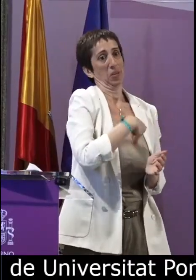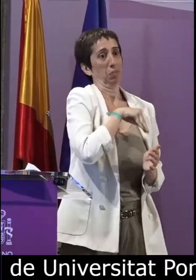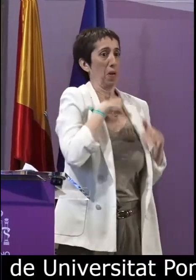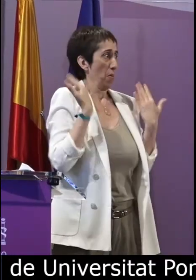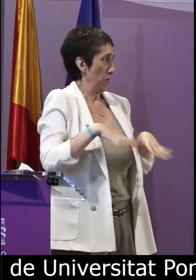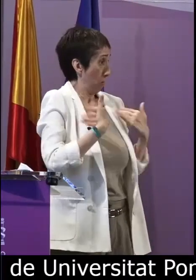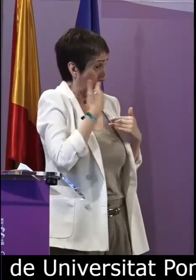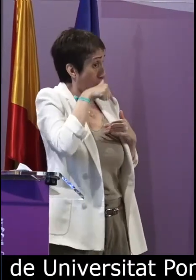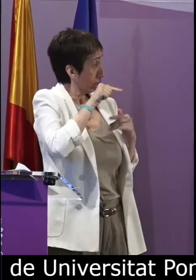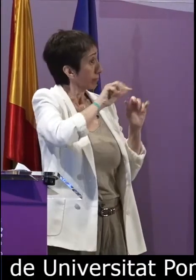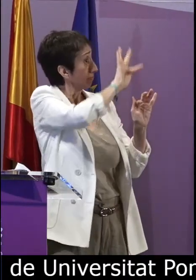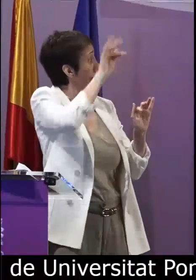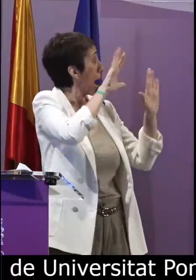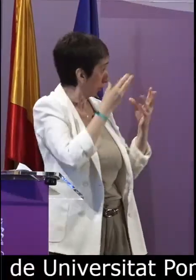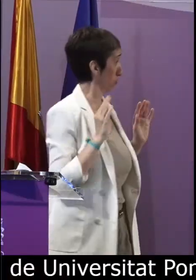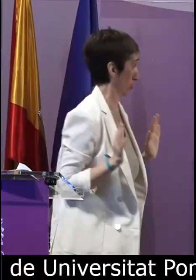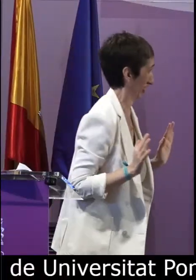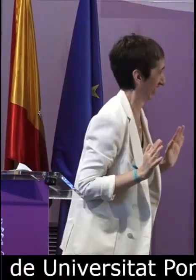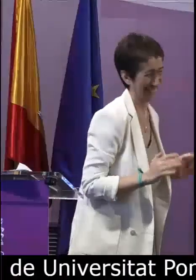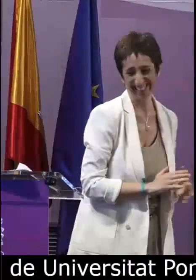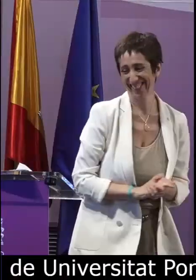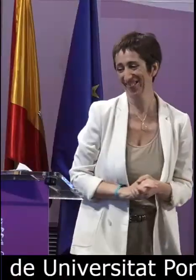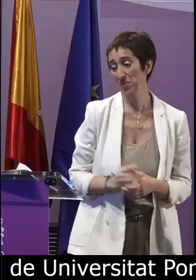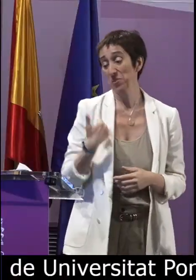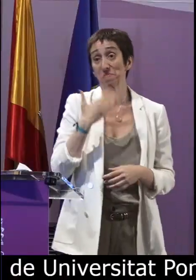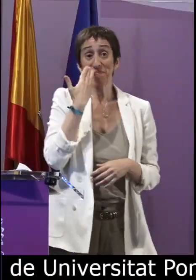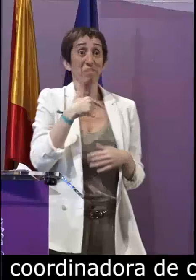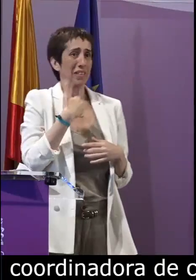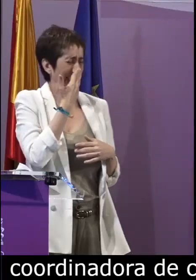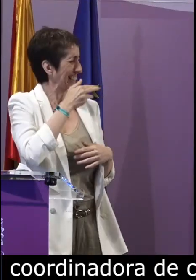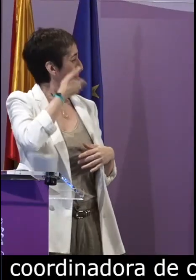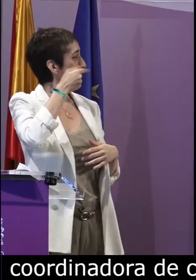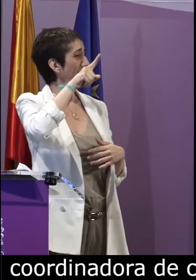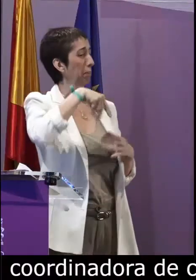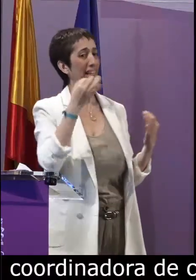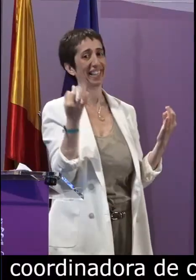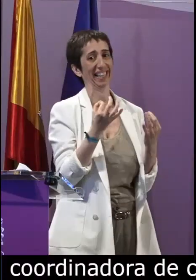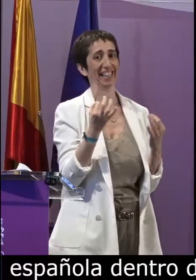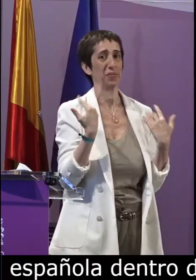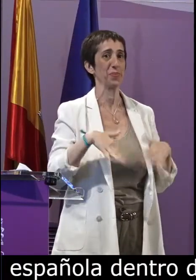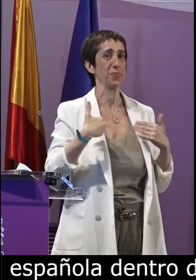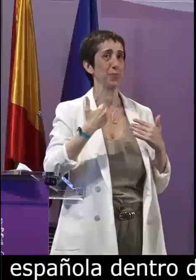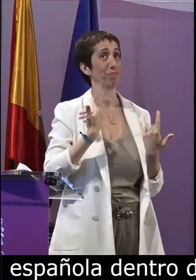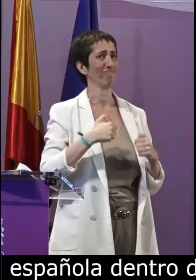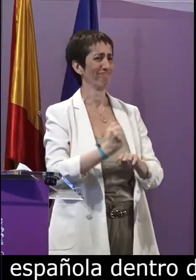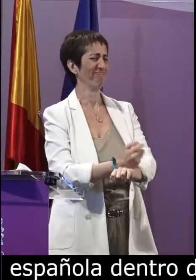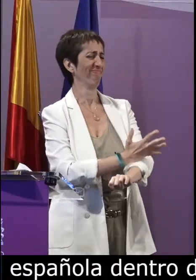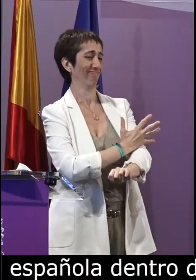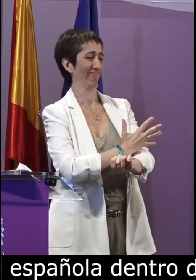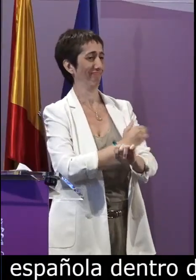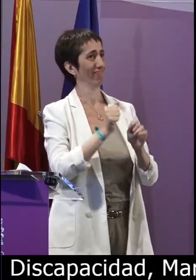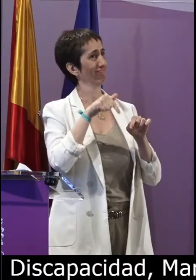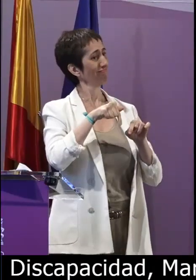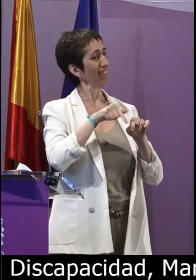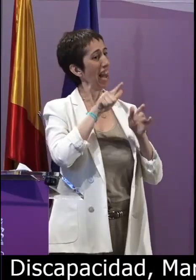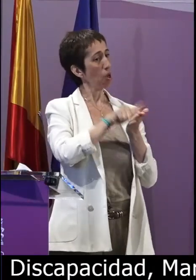española dentro del Real Patronota de Discapacidad Mariluz yo estoy aprendiendo mucho a lo largo de este acto porque yo no soy lingüista pero sí que me